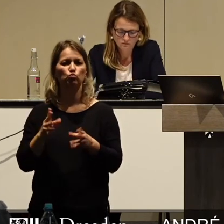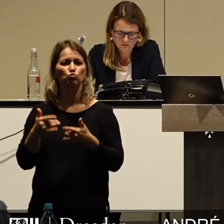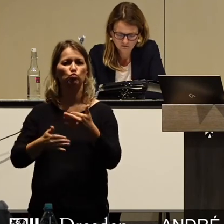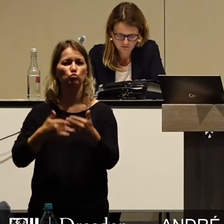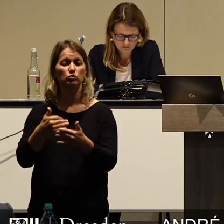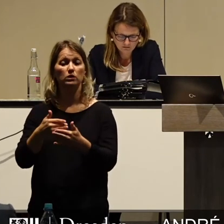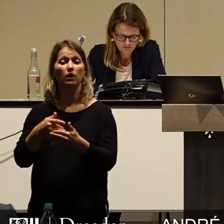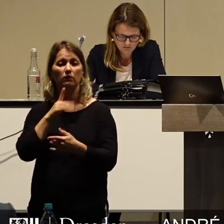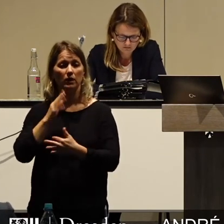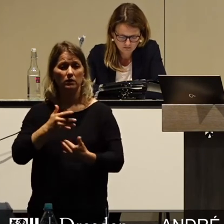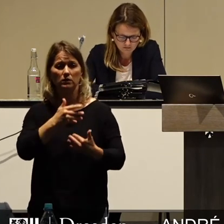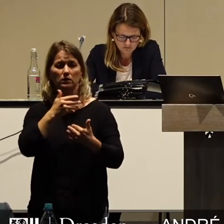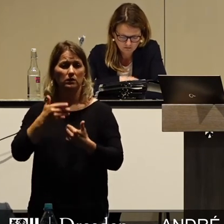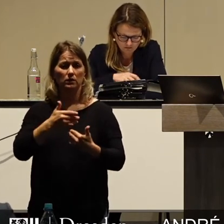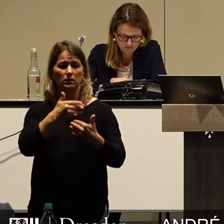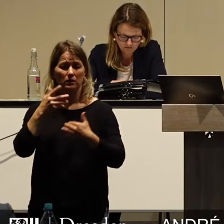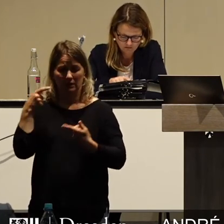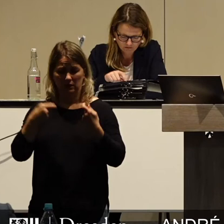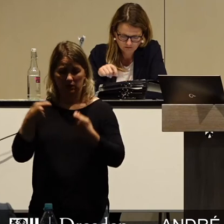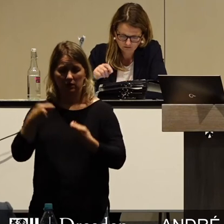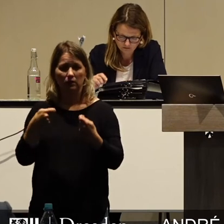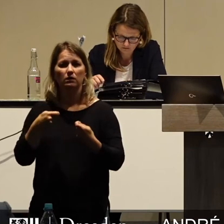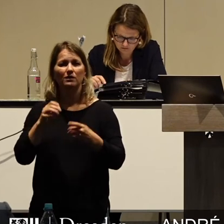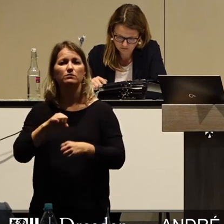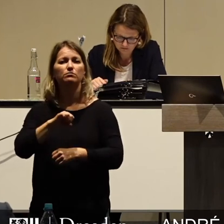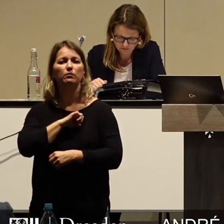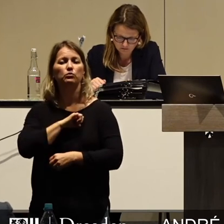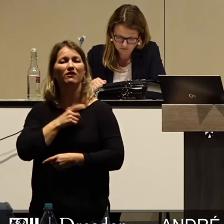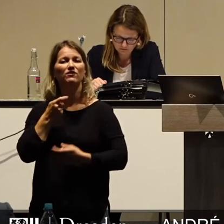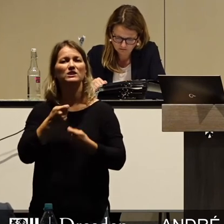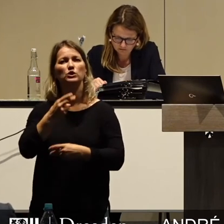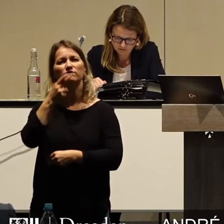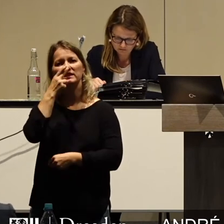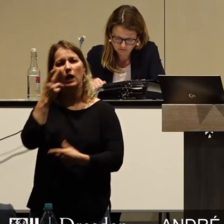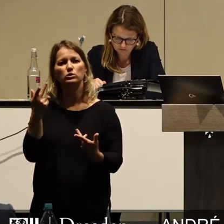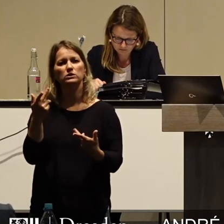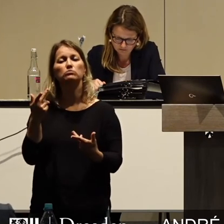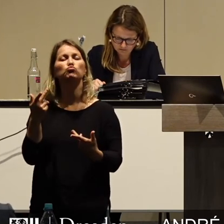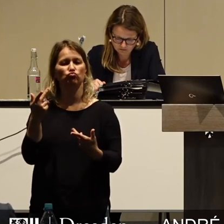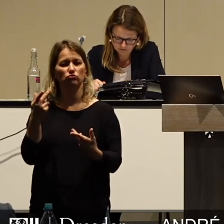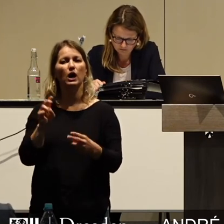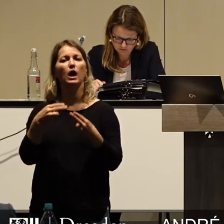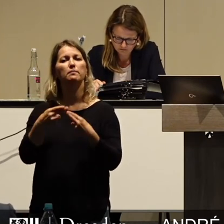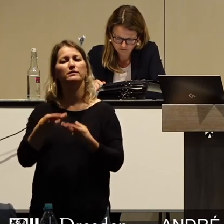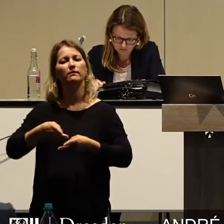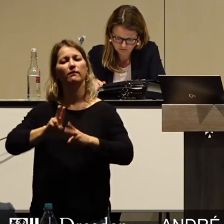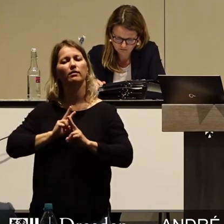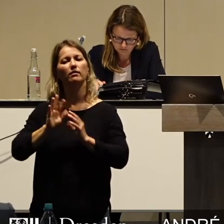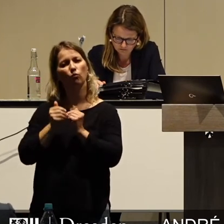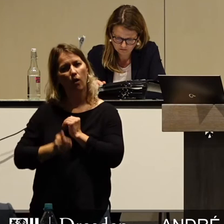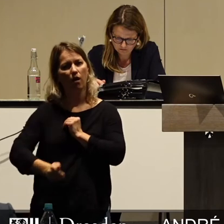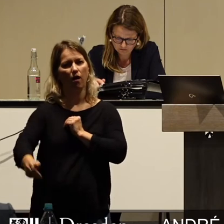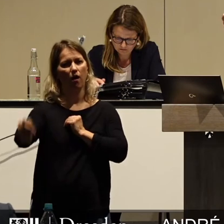viele Jahrzehnte hinweg wirken, die finanzieren wir mit einem entsprechenden langfristigen Kredit.